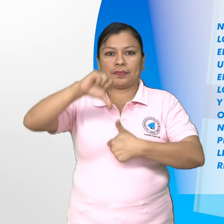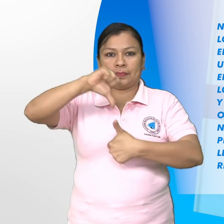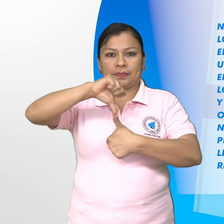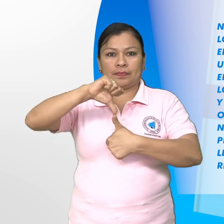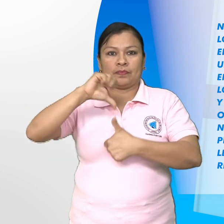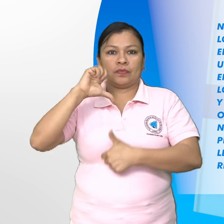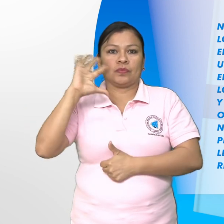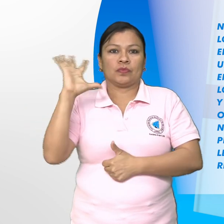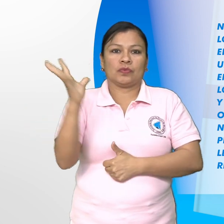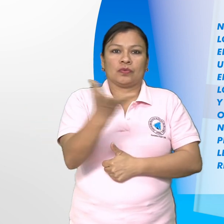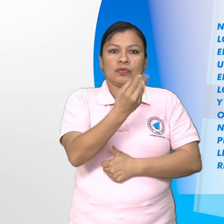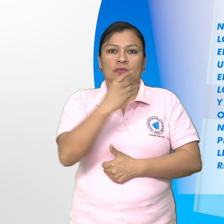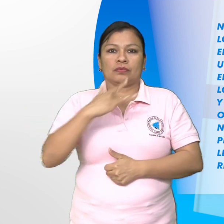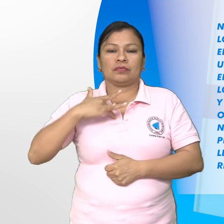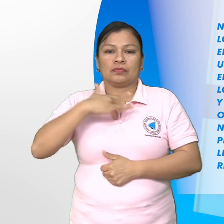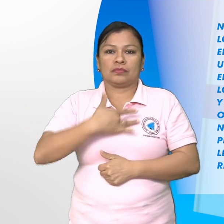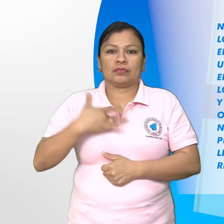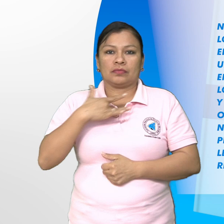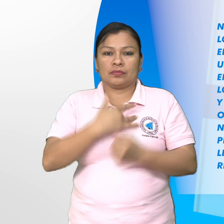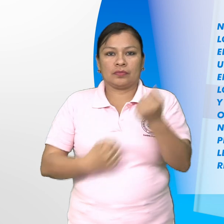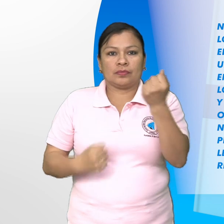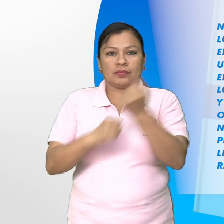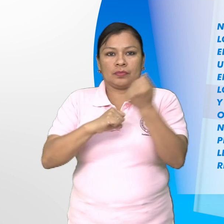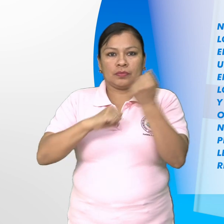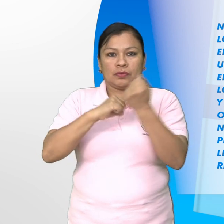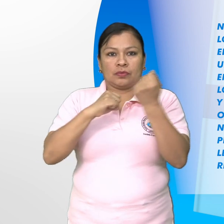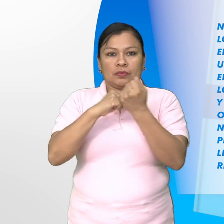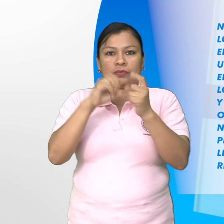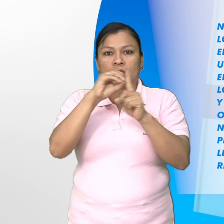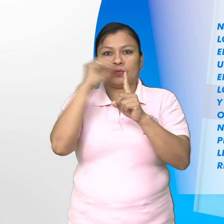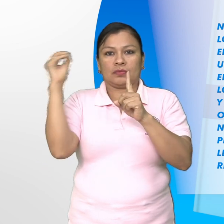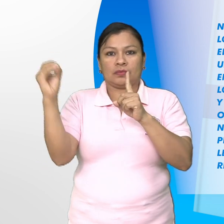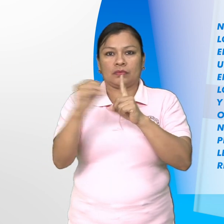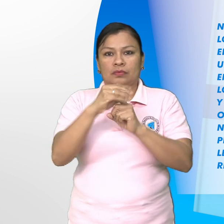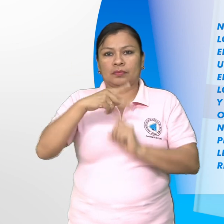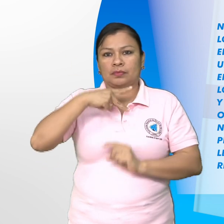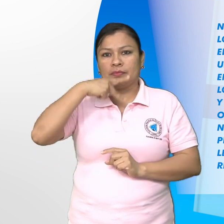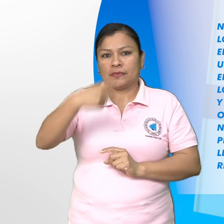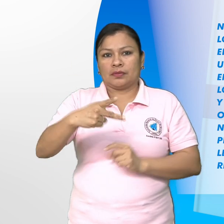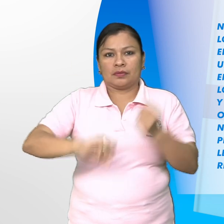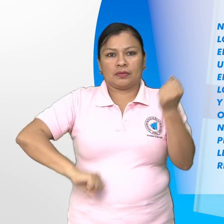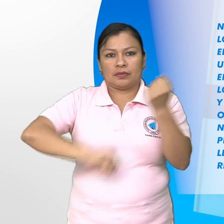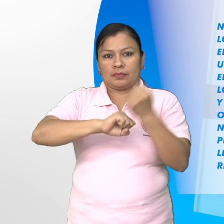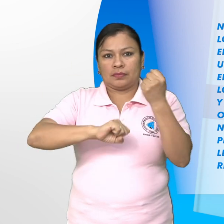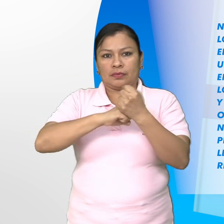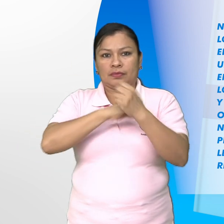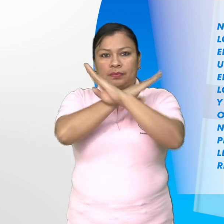Este principio se regulará por la legislación y los tratados respectivos.